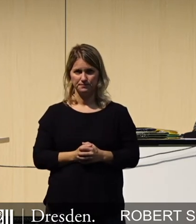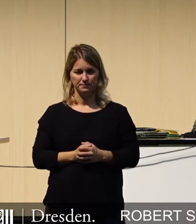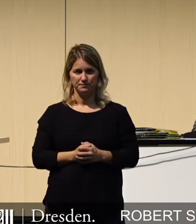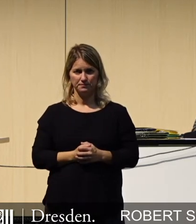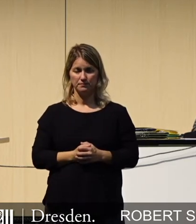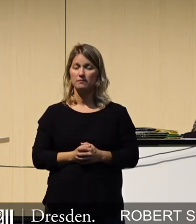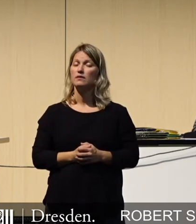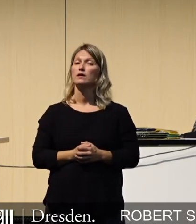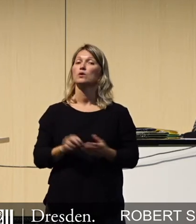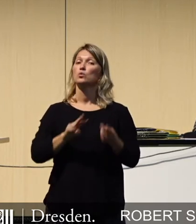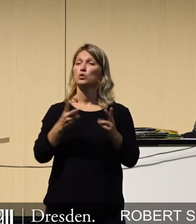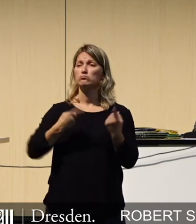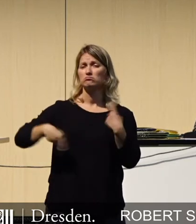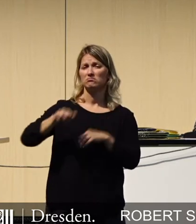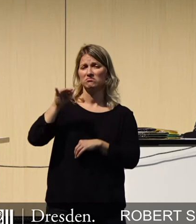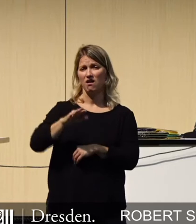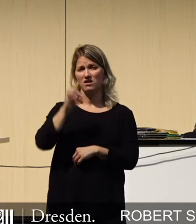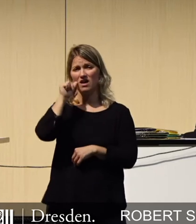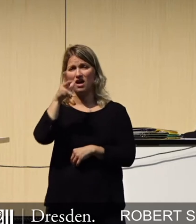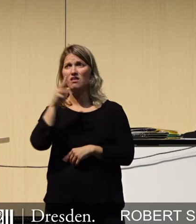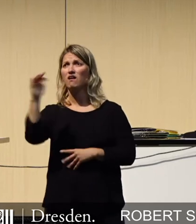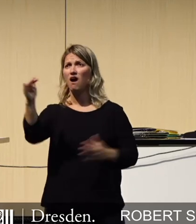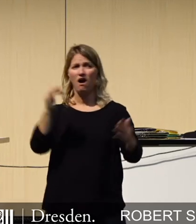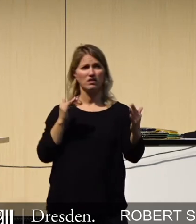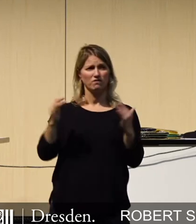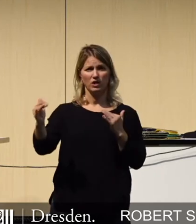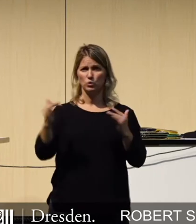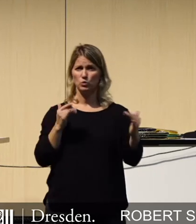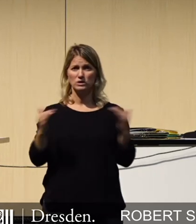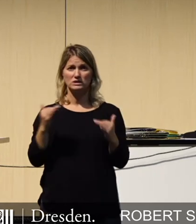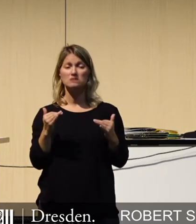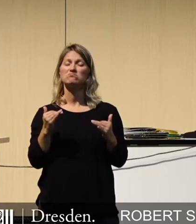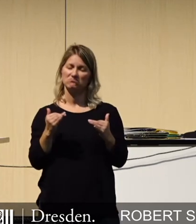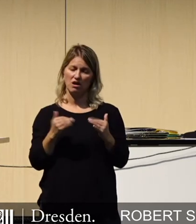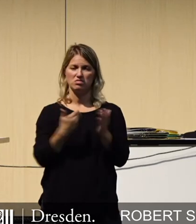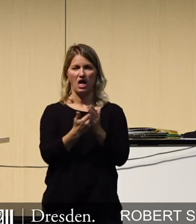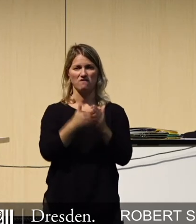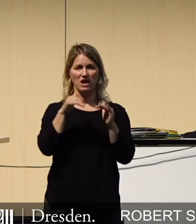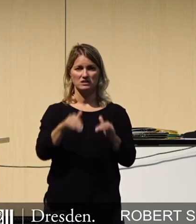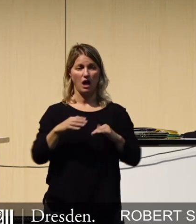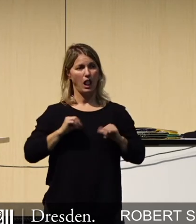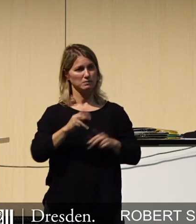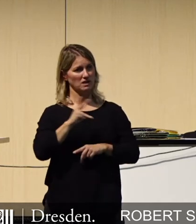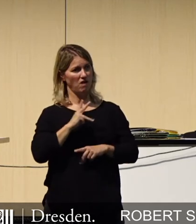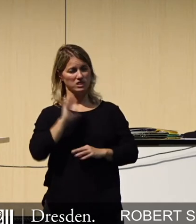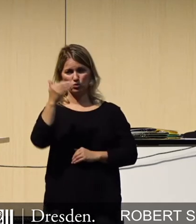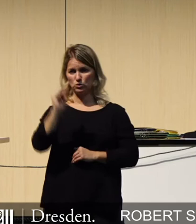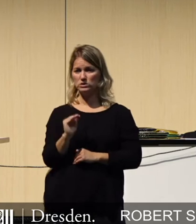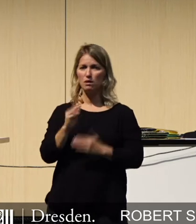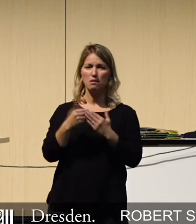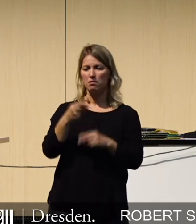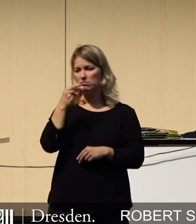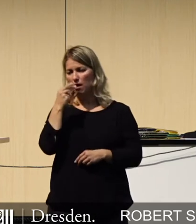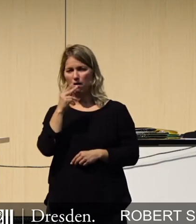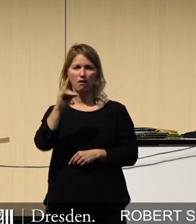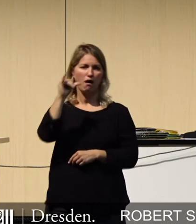Stattdessen umgeben wir uns täglich mit Einflüssen, die nachgewiesenermaßen eine negative Wirkung auf unsere Lebenserwartung haben. Zum Beispiel Tabak,